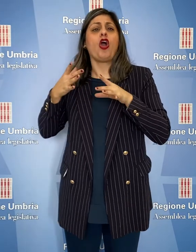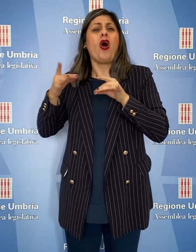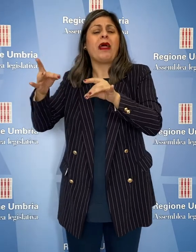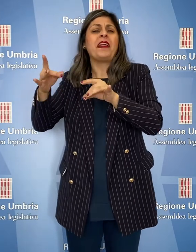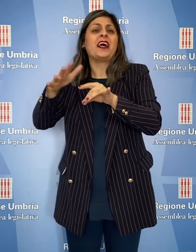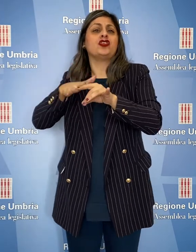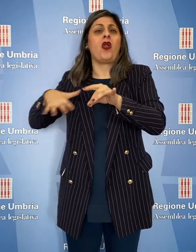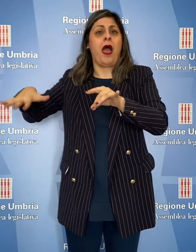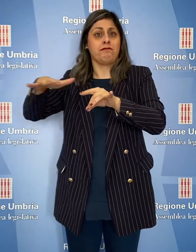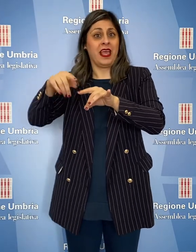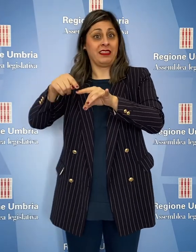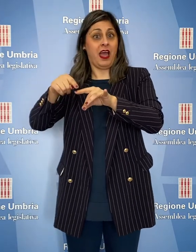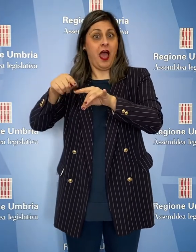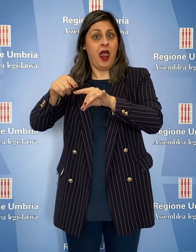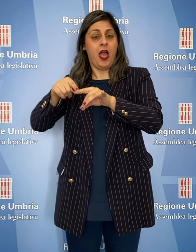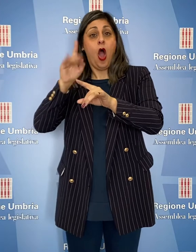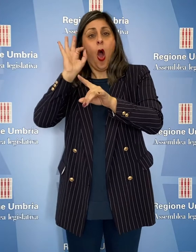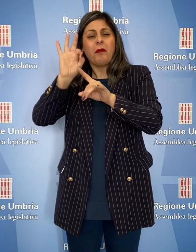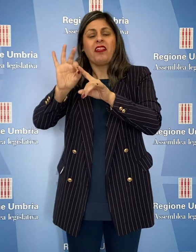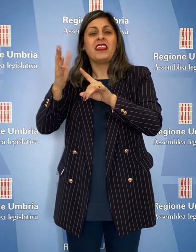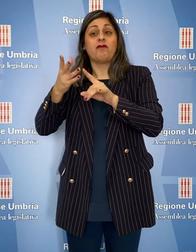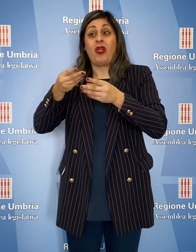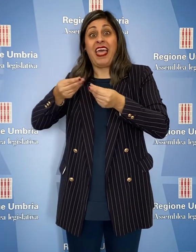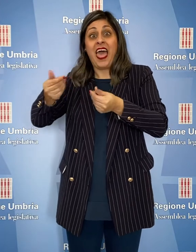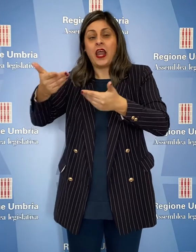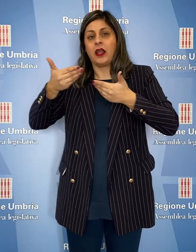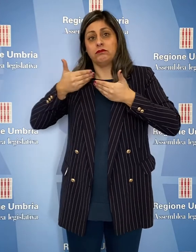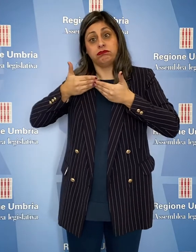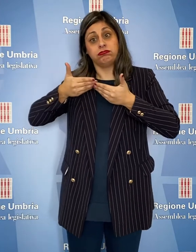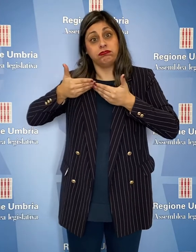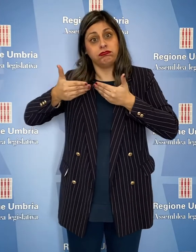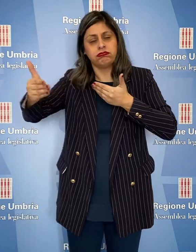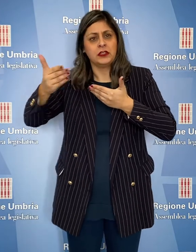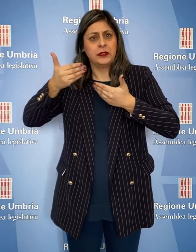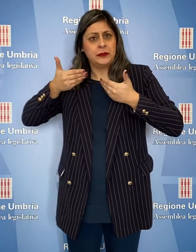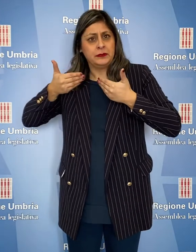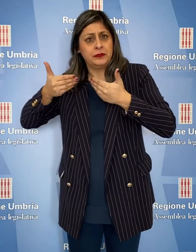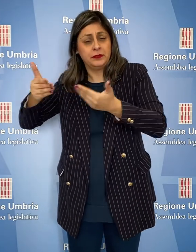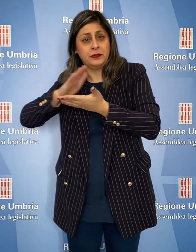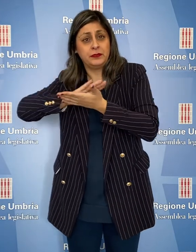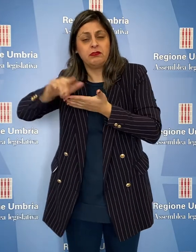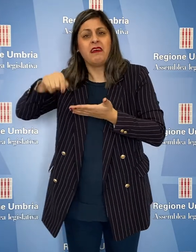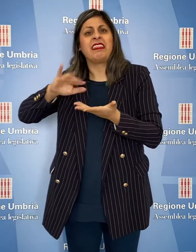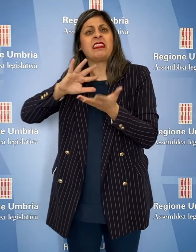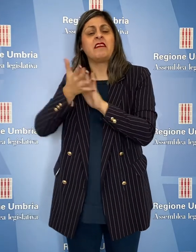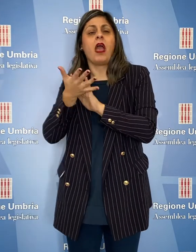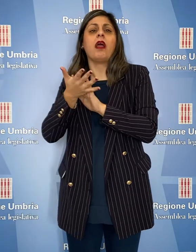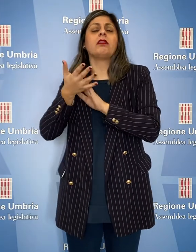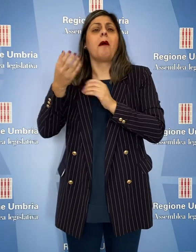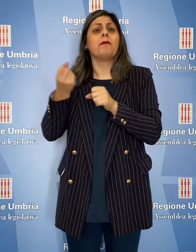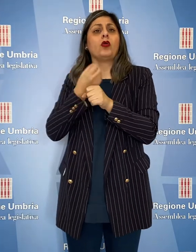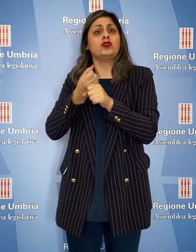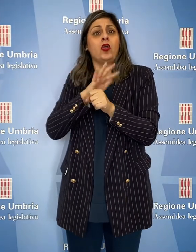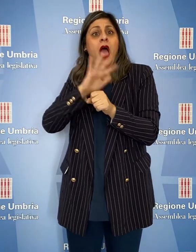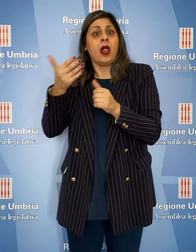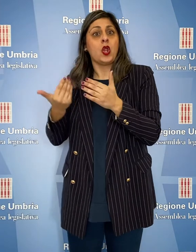contaminazione ambientale per risanare i terreni, sviluppare nuove filiere produttive e non